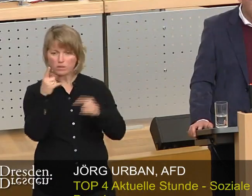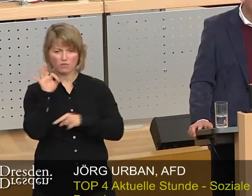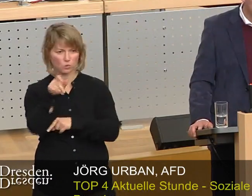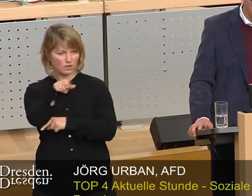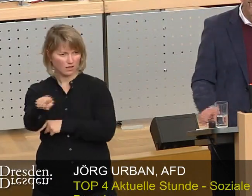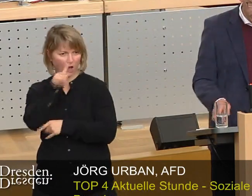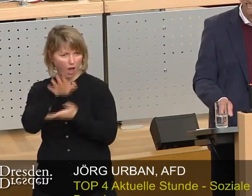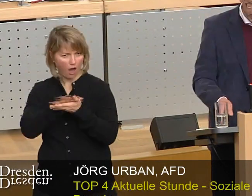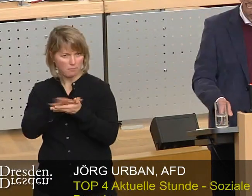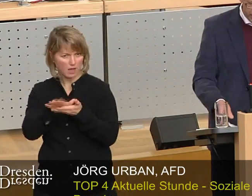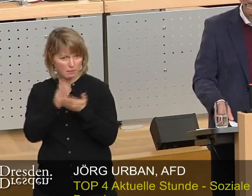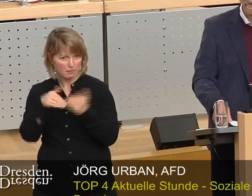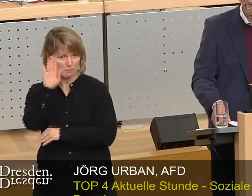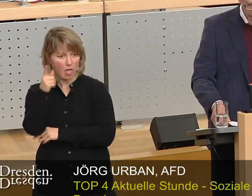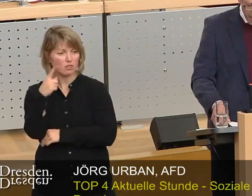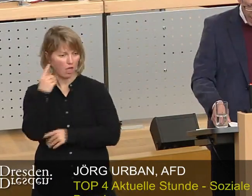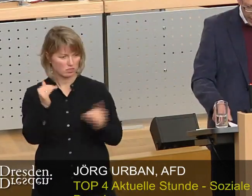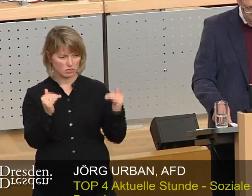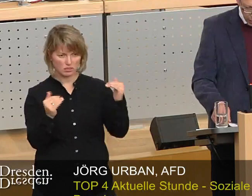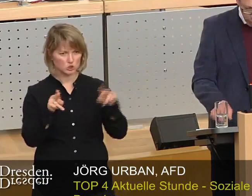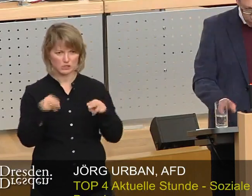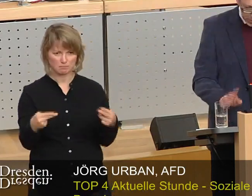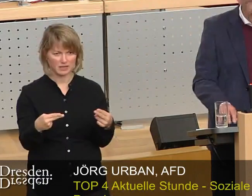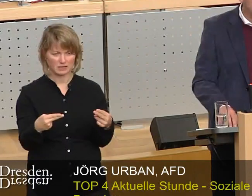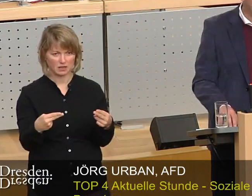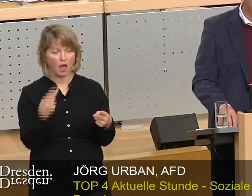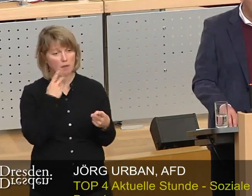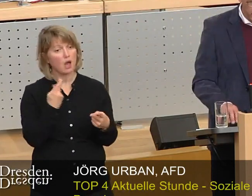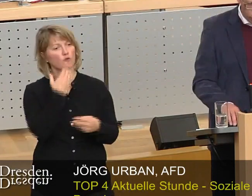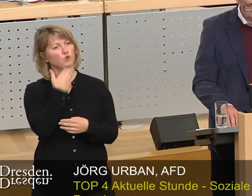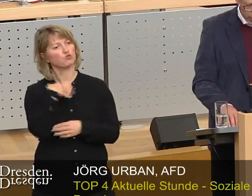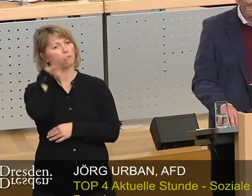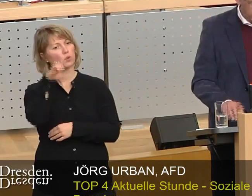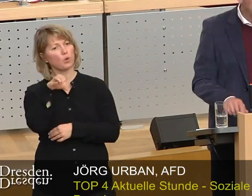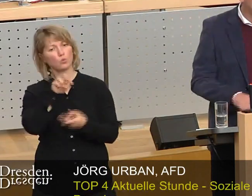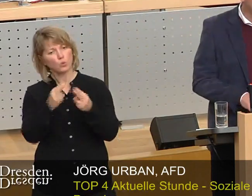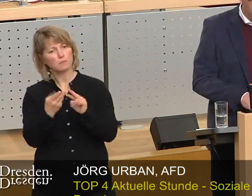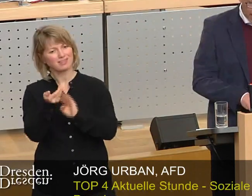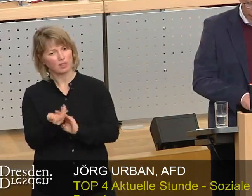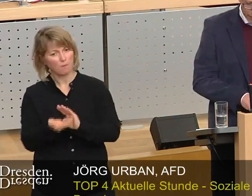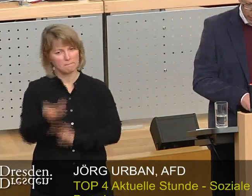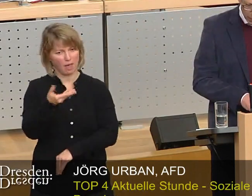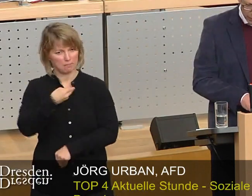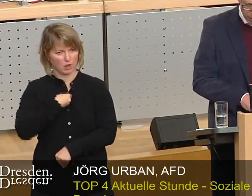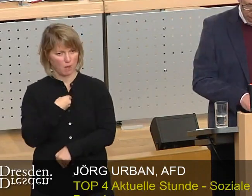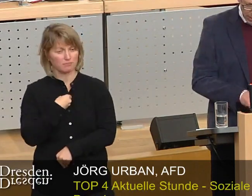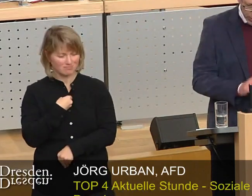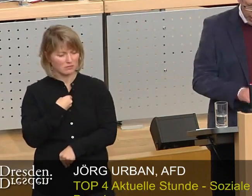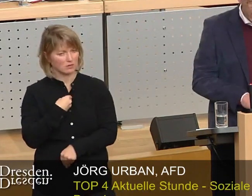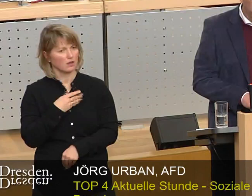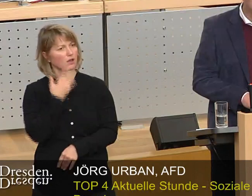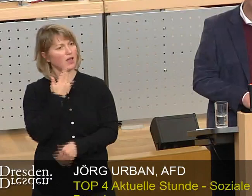für die Bürger, dann wird es natürlich schwierig. Mehr Netto vom Brutto ist eine sehr einfache Formel, aber sie trifft den Nagel auf den Kopf.